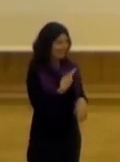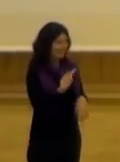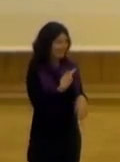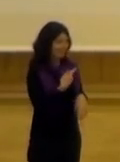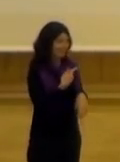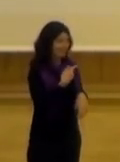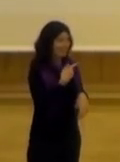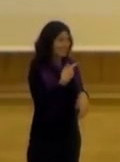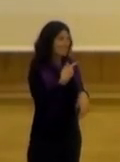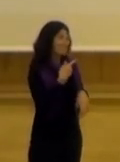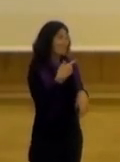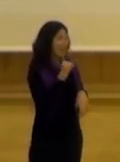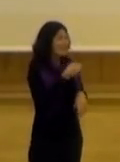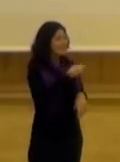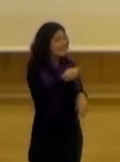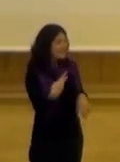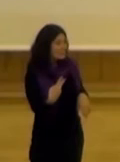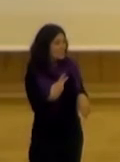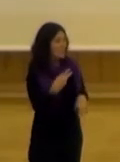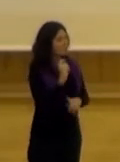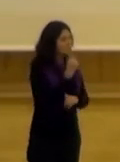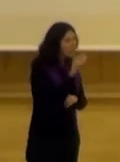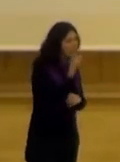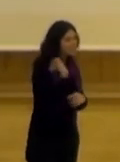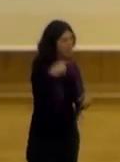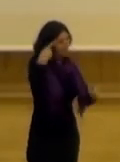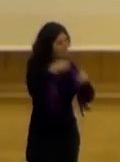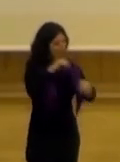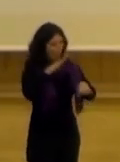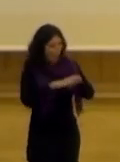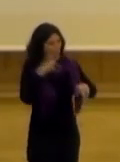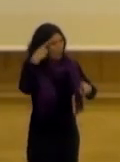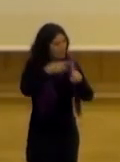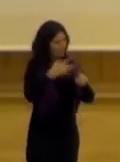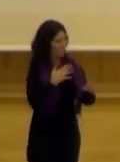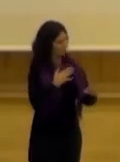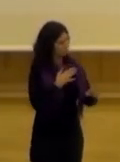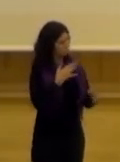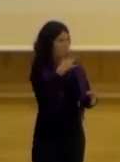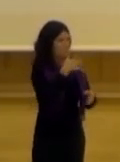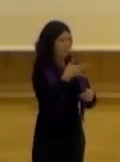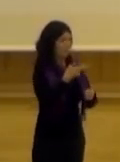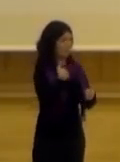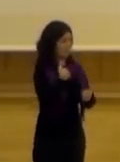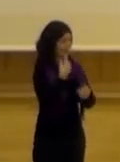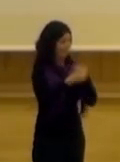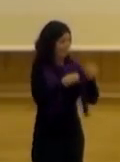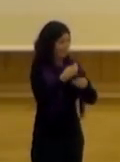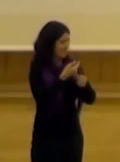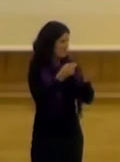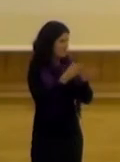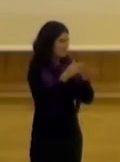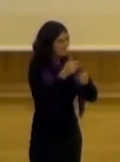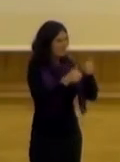cuáles de los proyectos habían resultado exitosos o habían alcanzado sus metas o sus objetivos porque a su vez hicimos un examen y bien terminó el taller